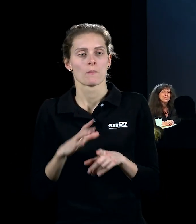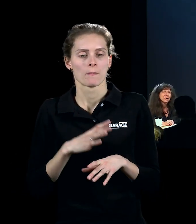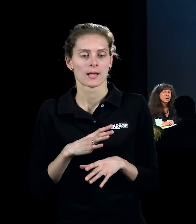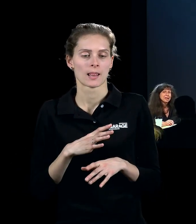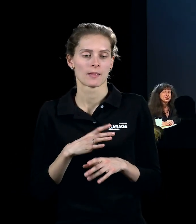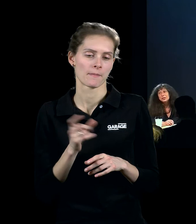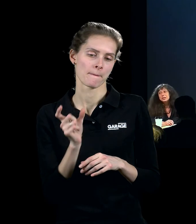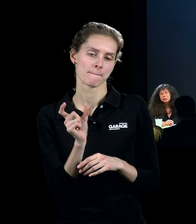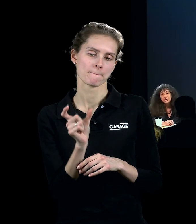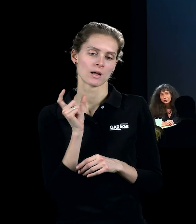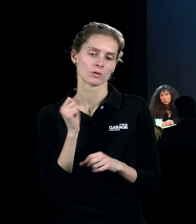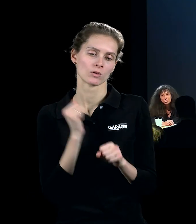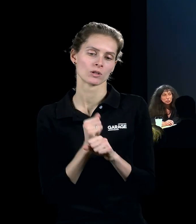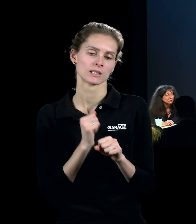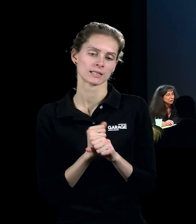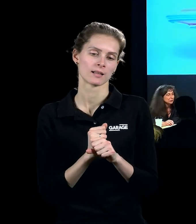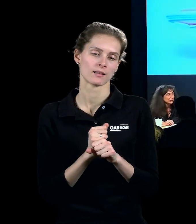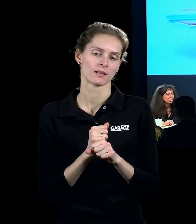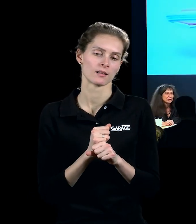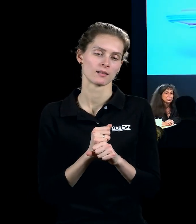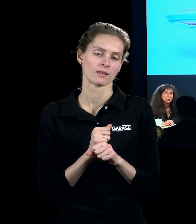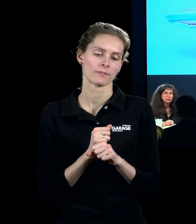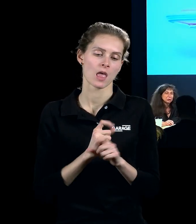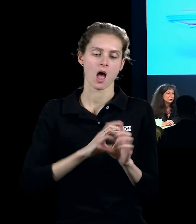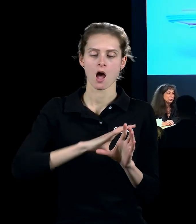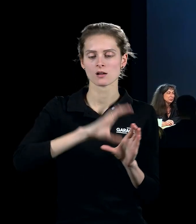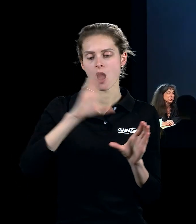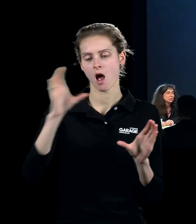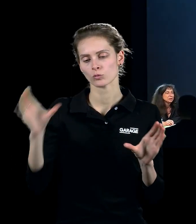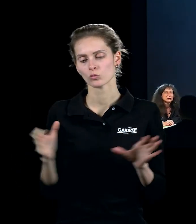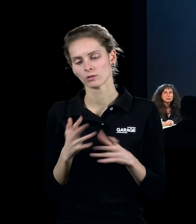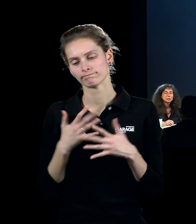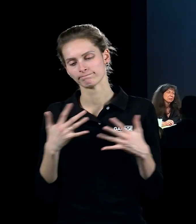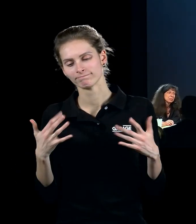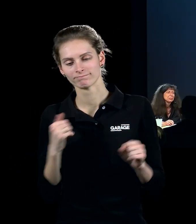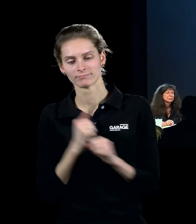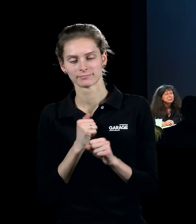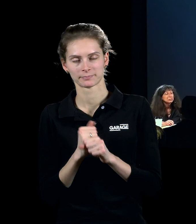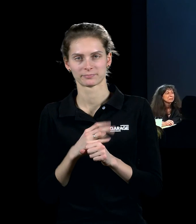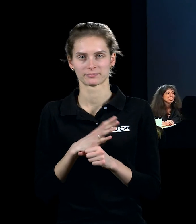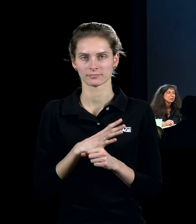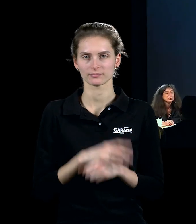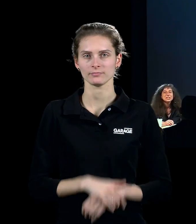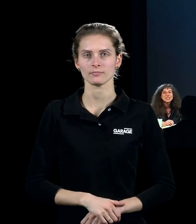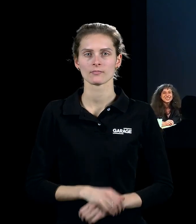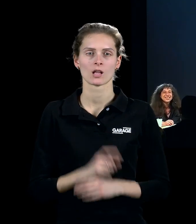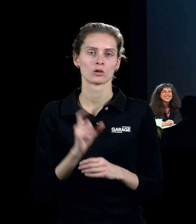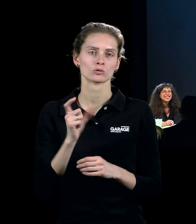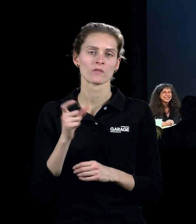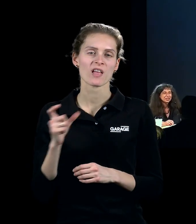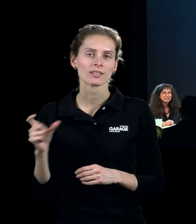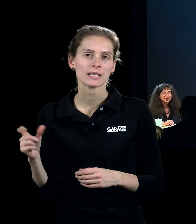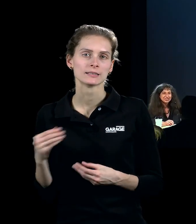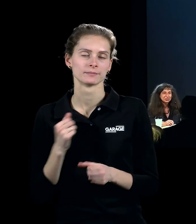делал декоративно-прикладное искусство с этой самой радугой, такую серию всякого сувенирки, да,